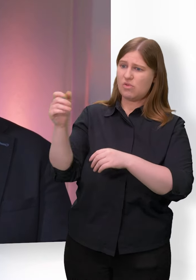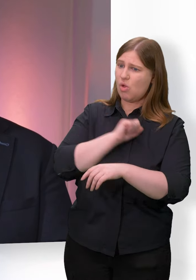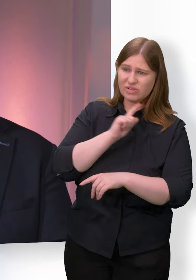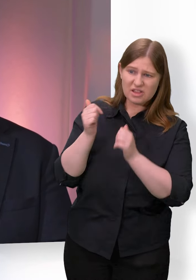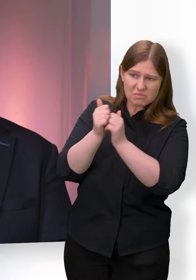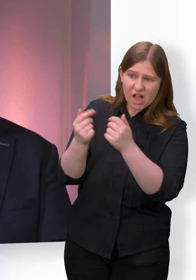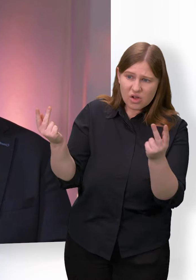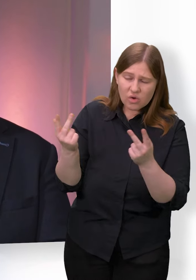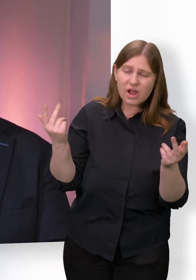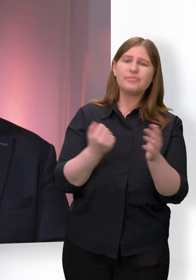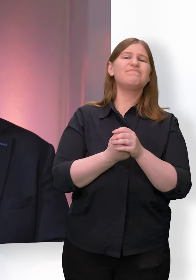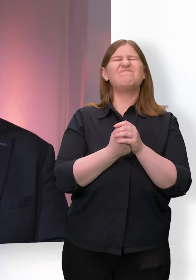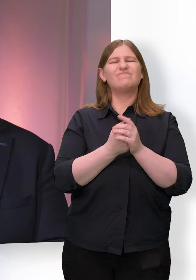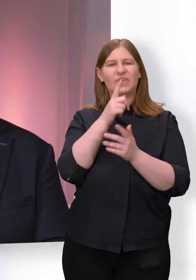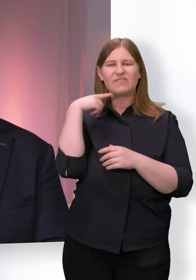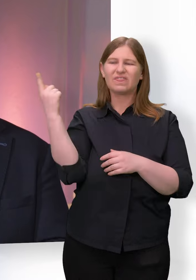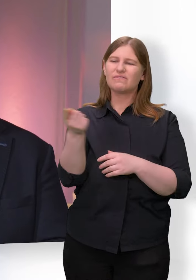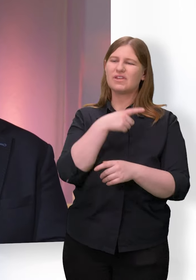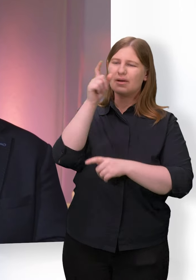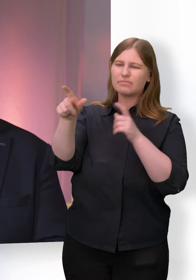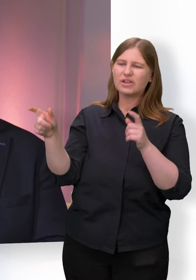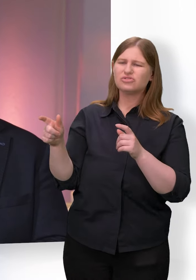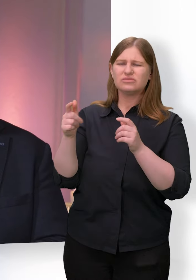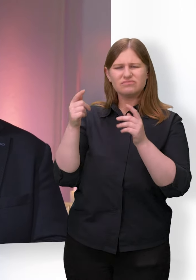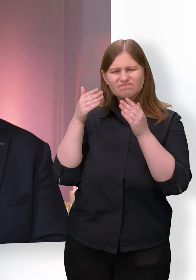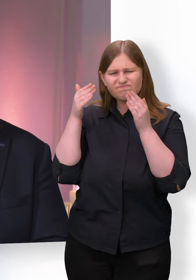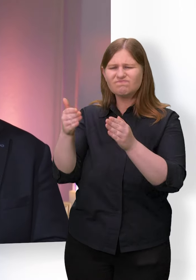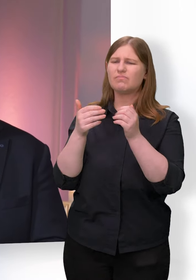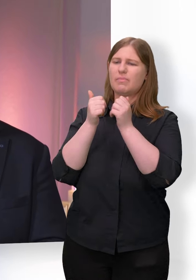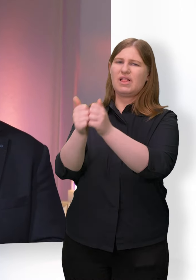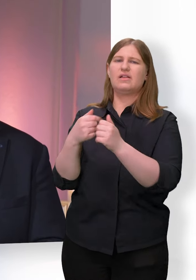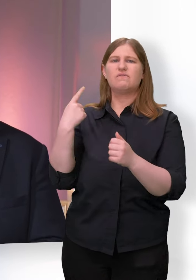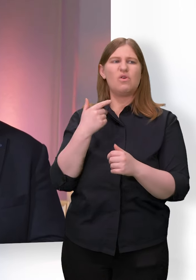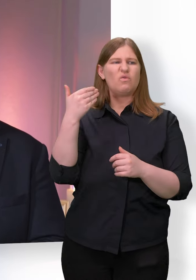Wenn wir Menschen intensiv begleiten, ja, dann laufen wir Gefahr, auszubrennen.